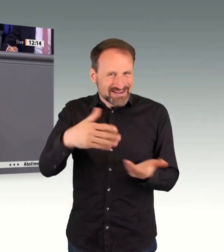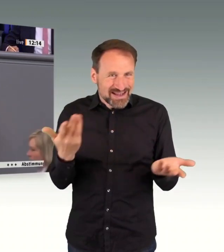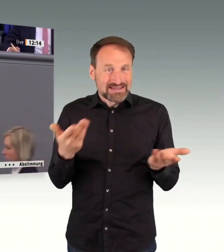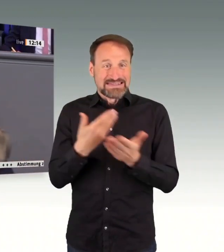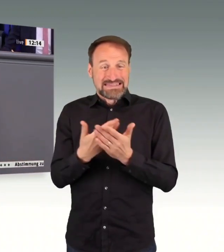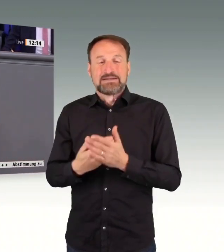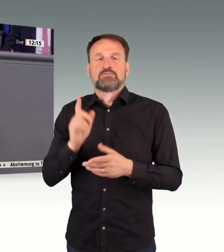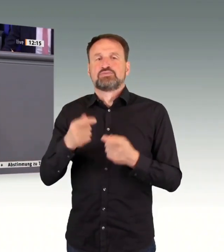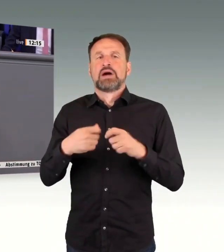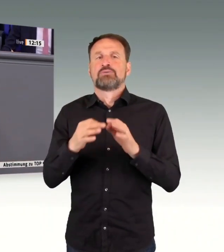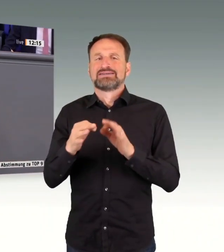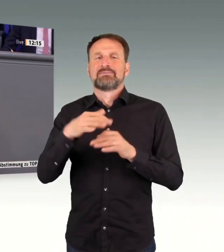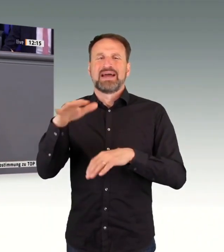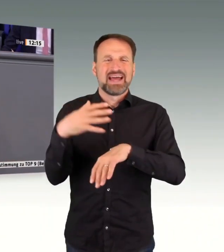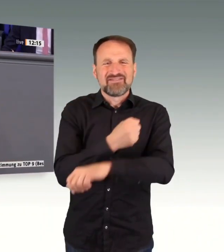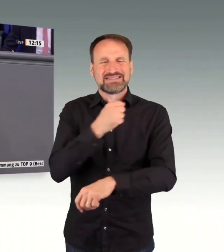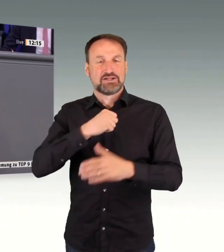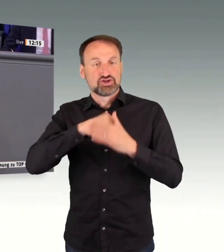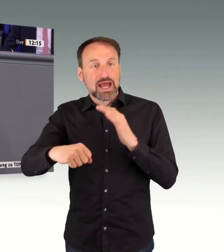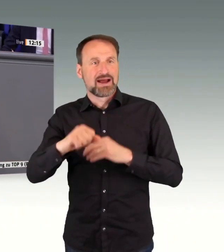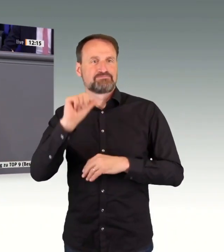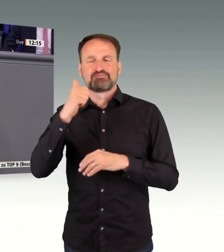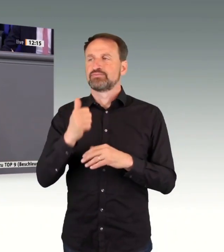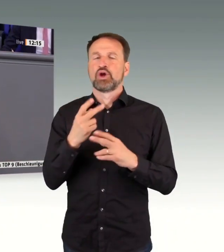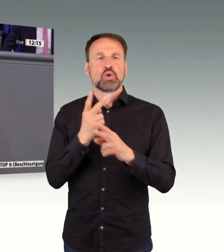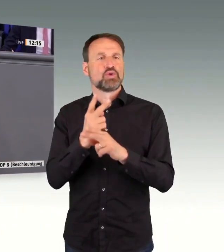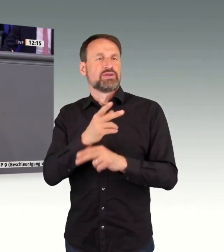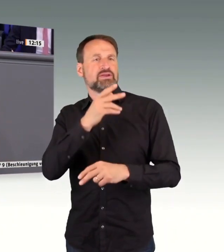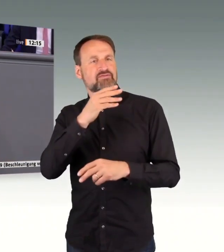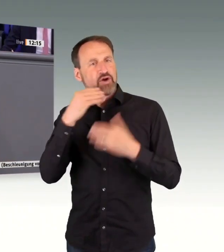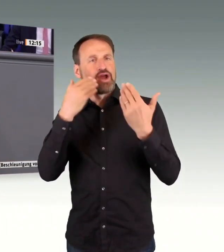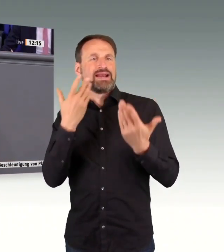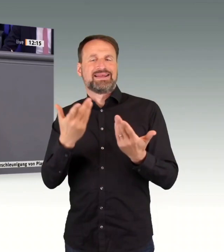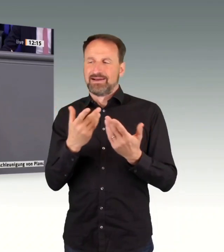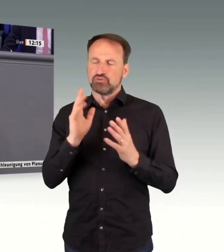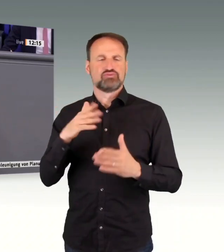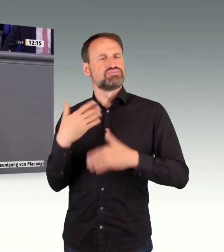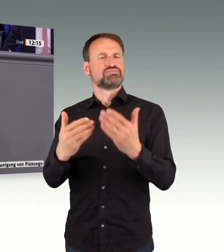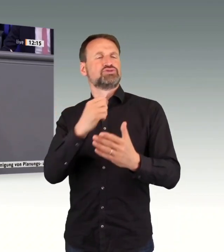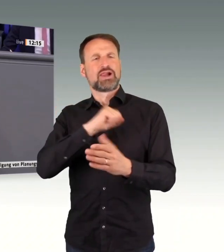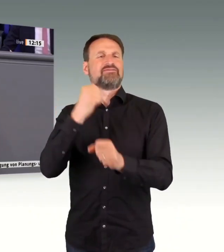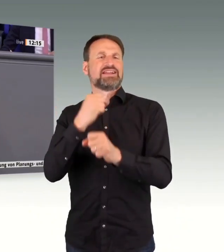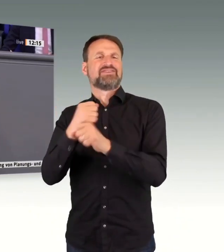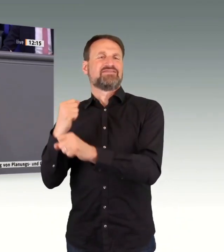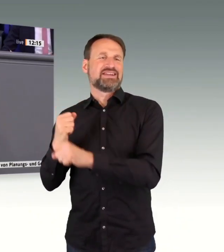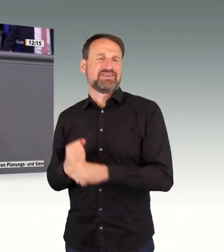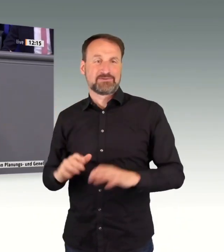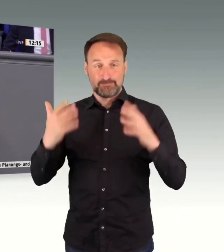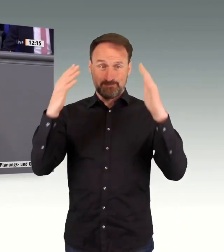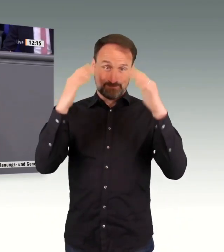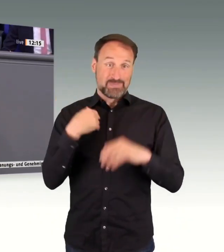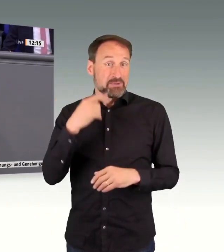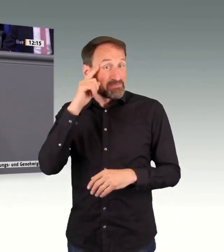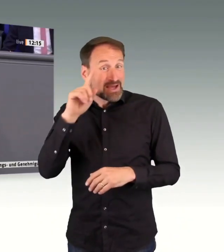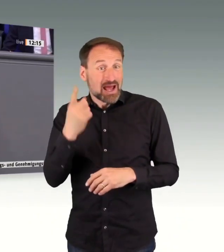Kapazität im Bahnangebot zu erreichen, vor allem auch für den Güterverkehr. Da geht es auch darum, bei der Elektrifizierung der Schiene besser